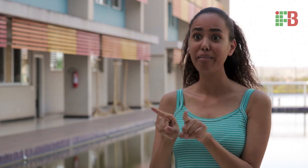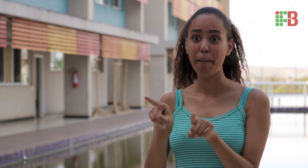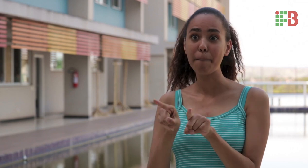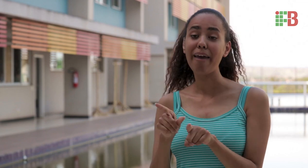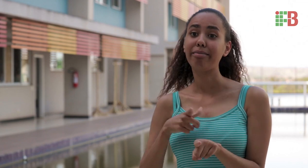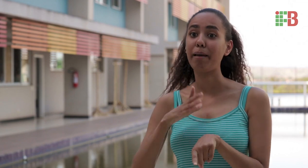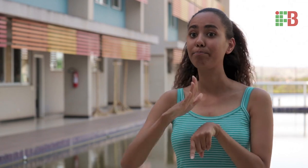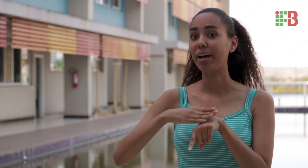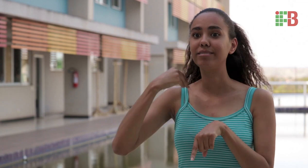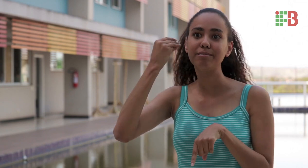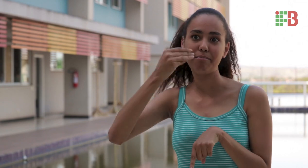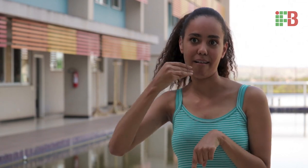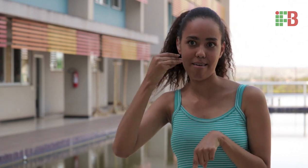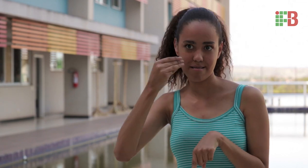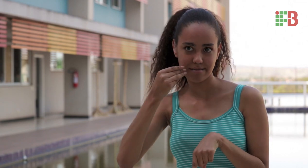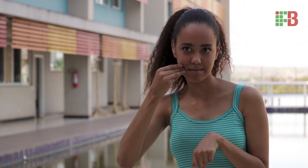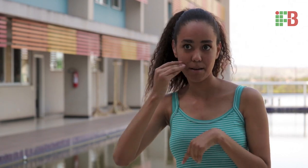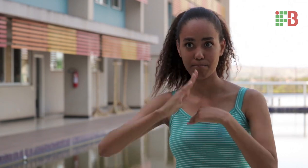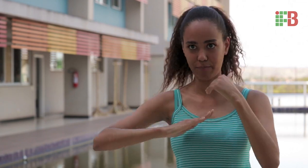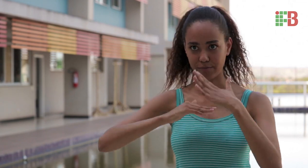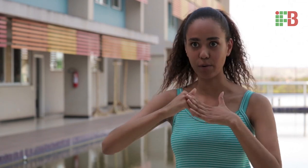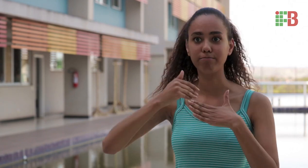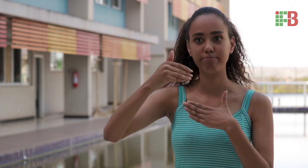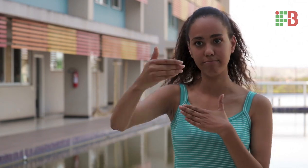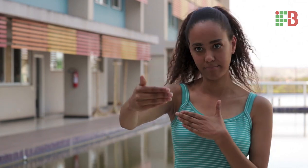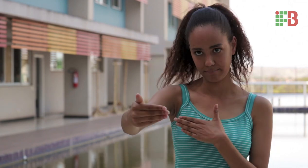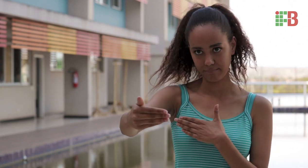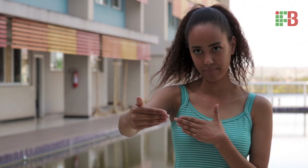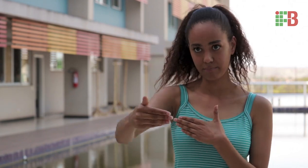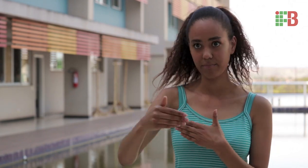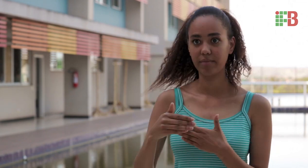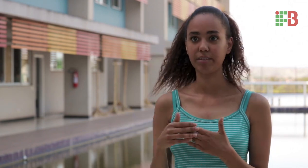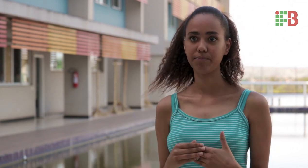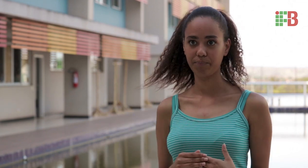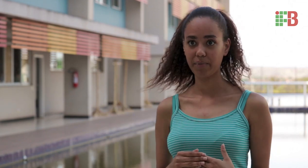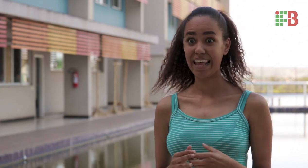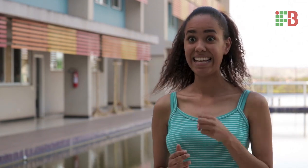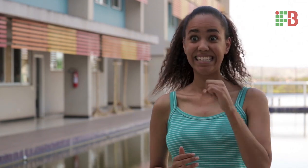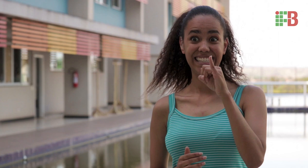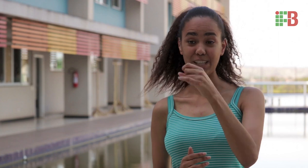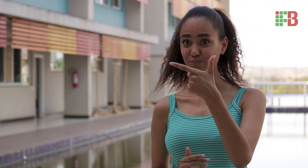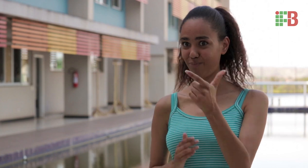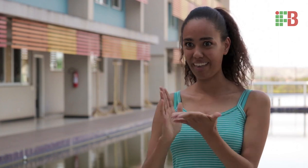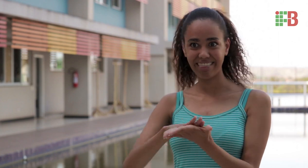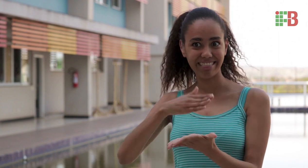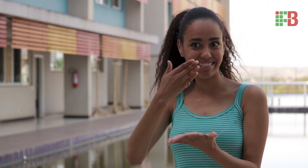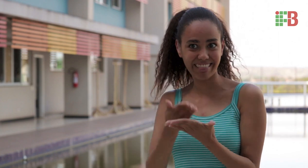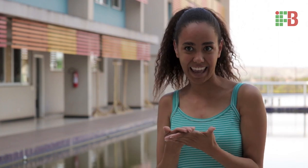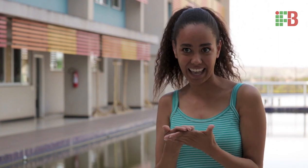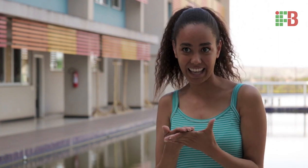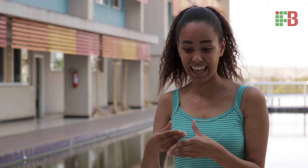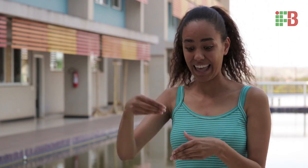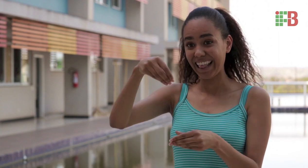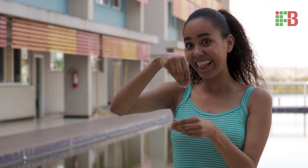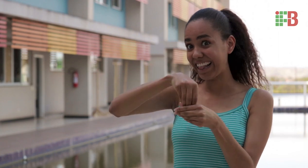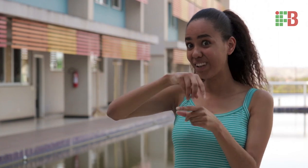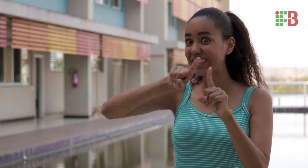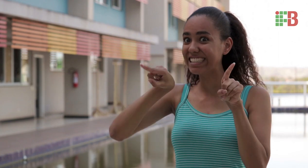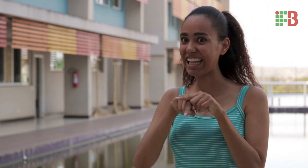ensinado em sala, para eles terem um melhor aproveitamento profissional no futuro. Mas se não tiver um intérprete presente em sala de aula,